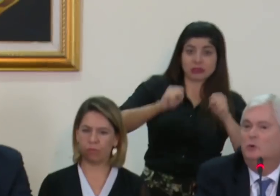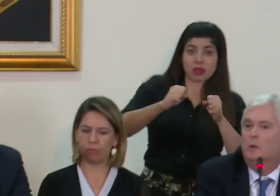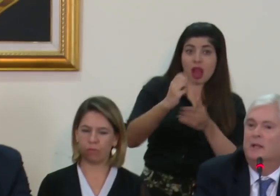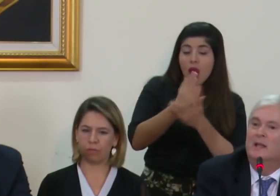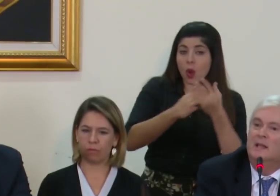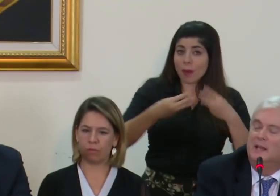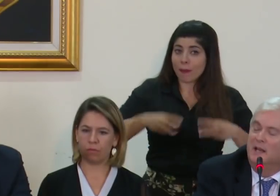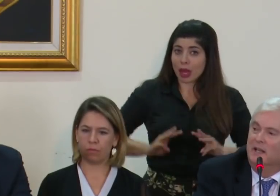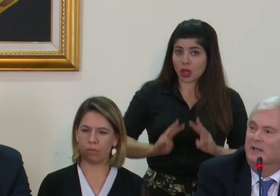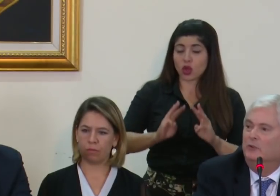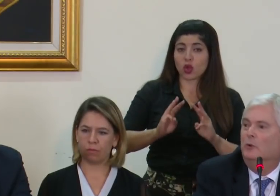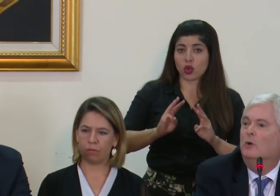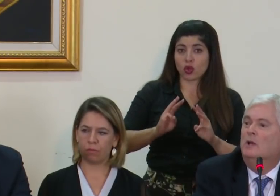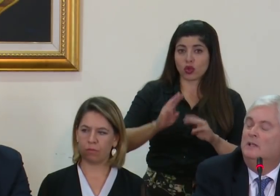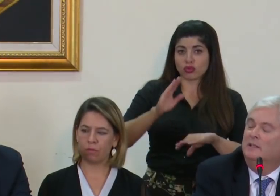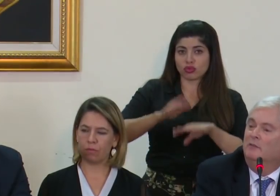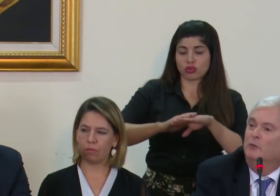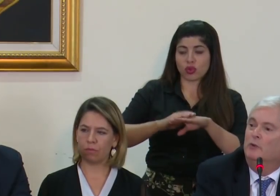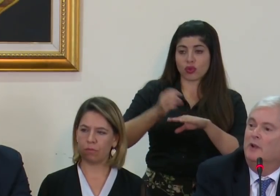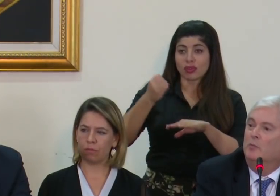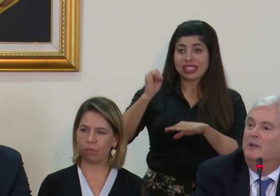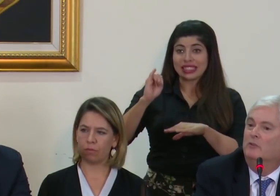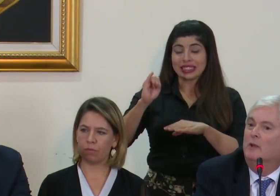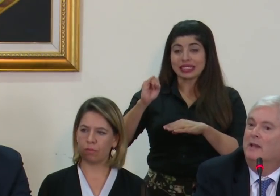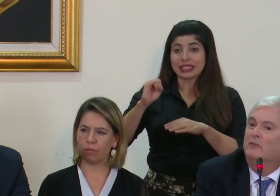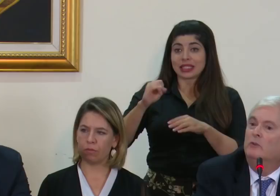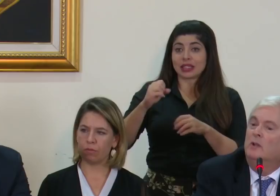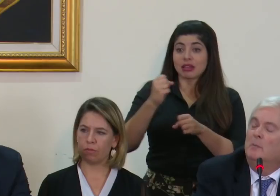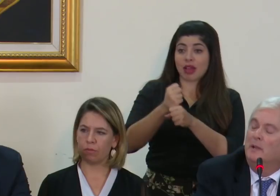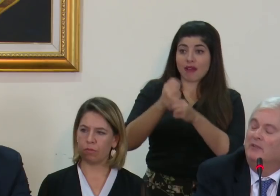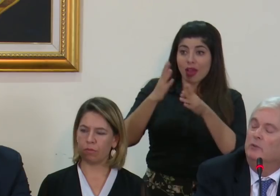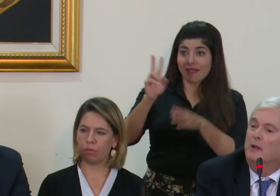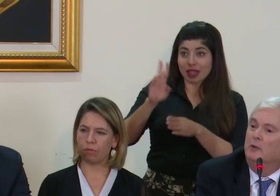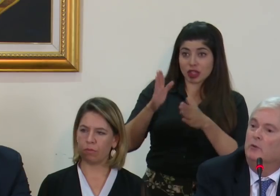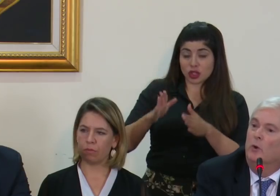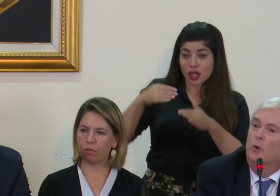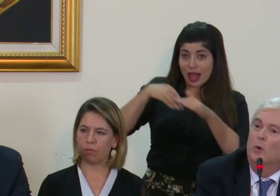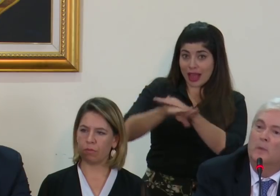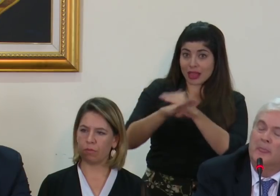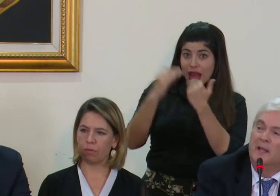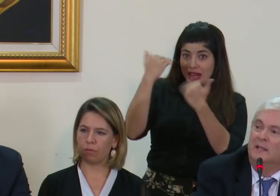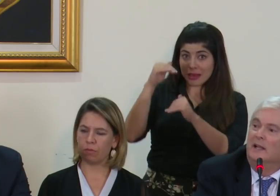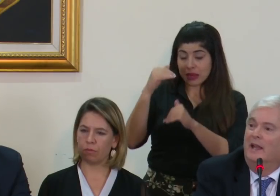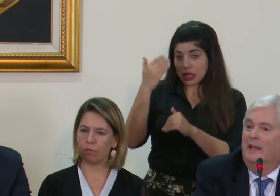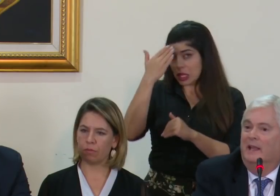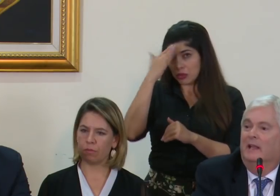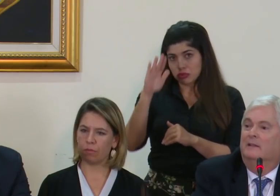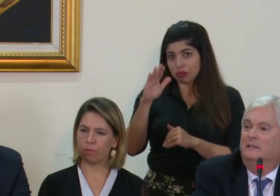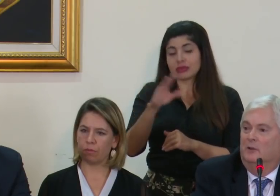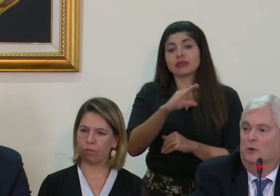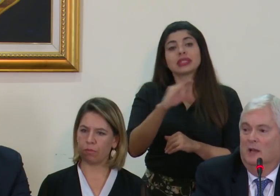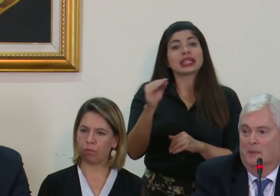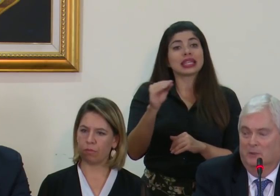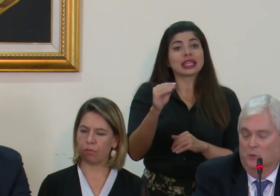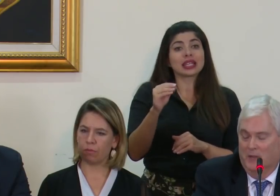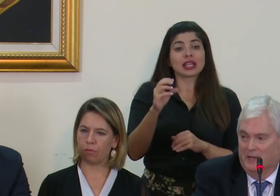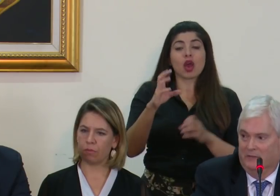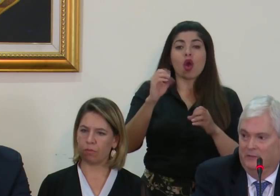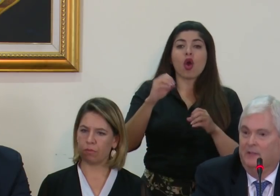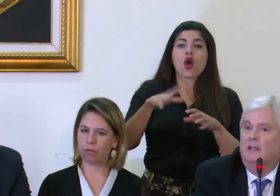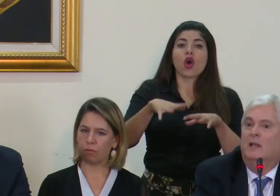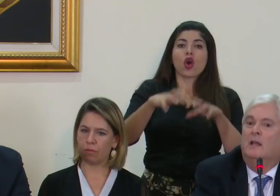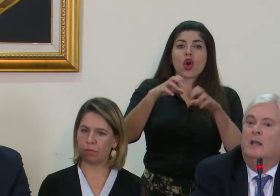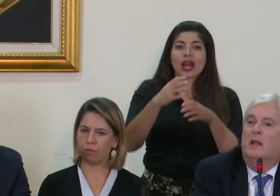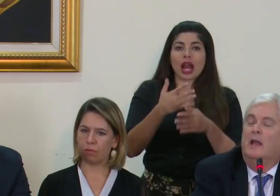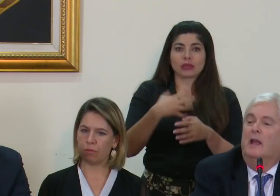medida sobre el ingreso de funcionarios venezolanos o de congelamiento de